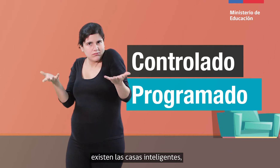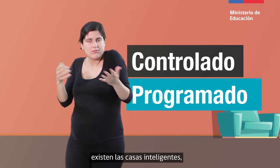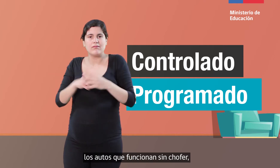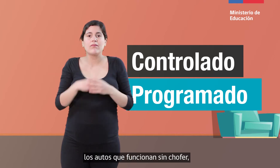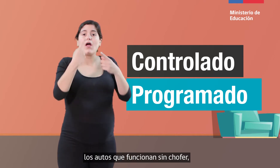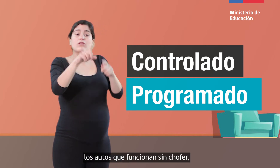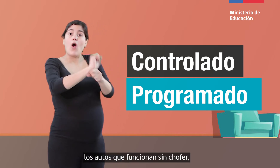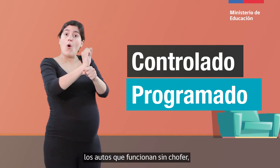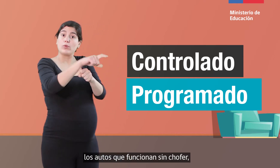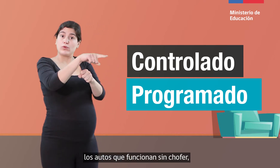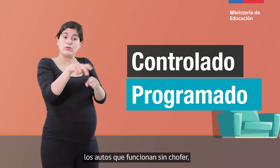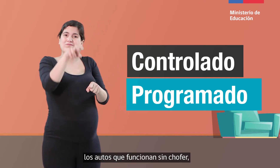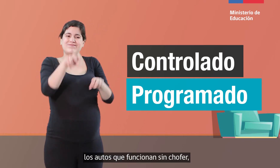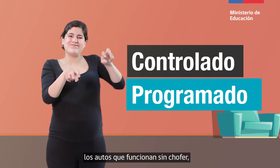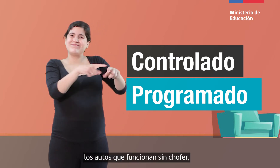Los autos que funcionan sin chofer.